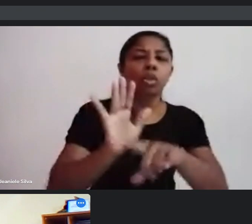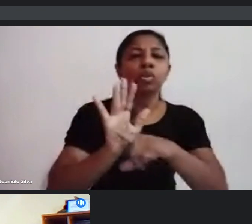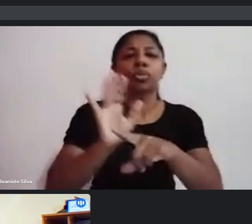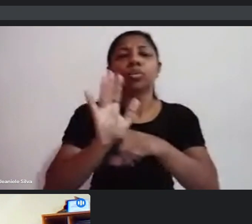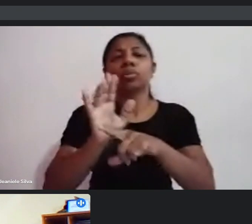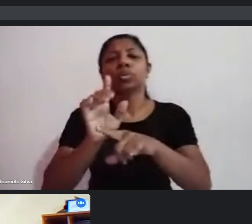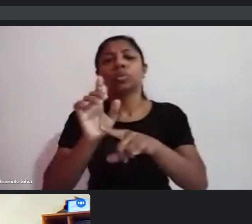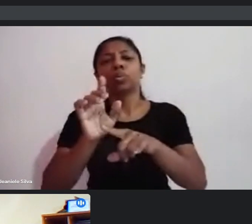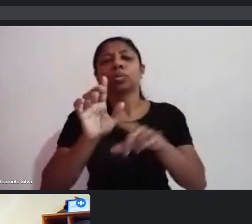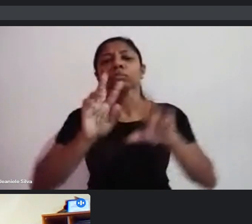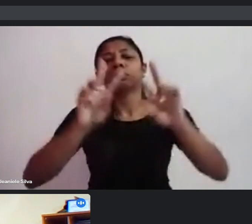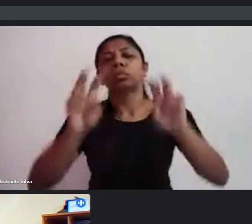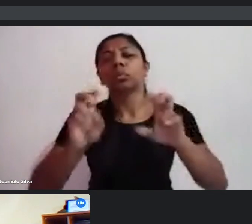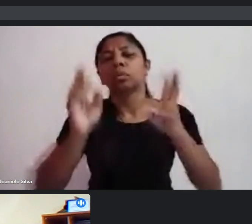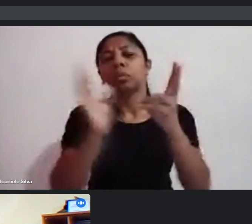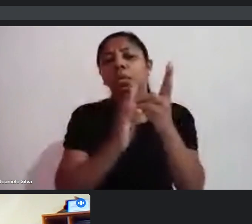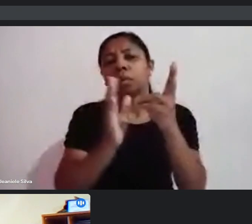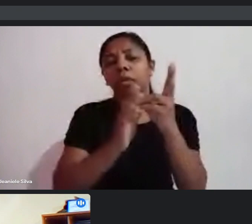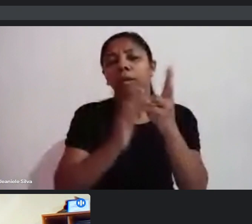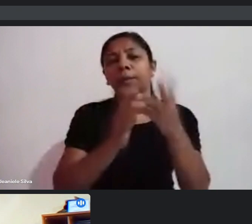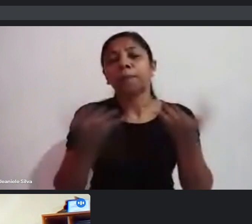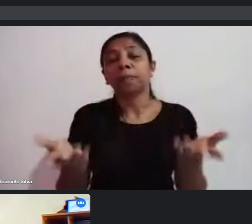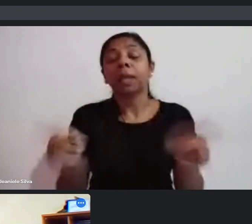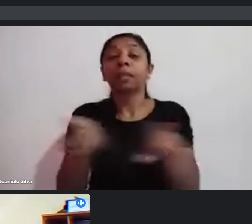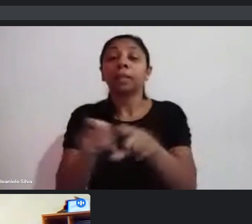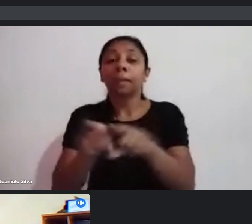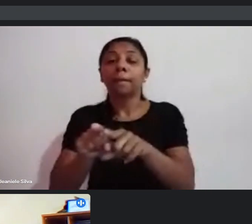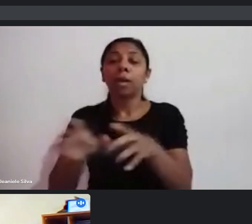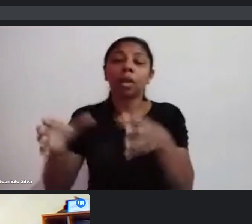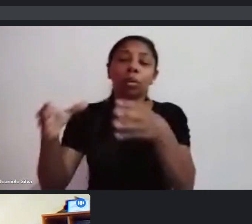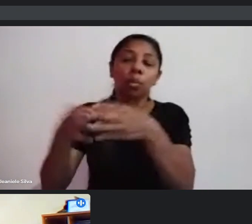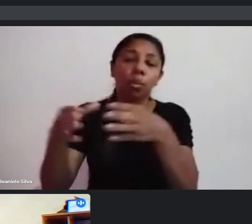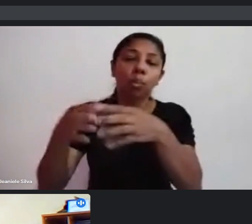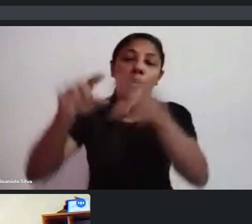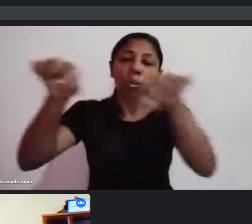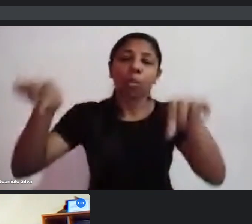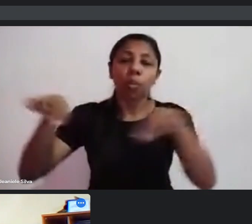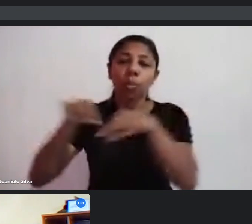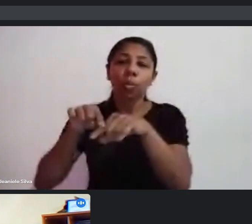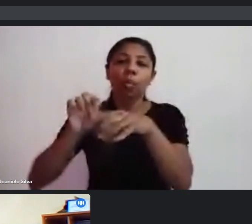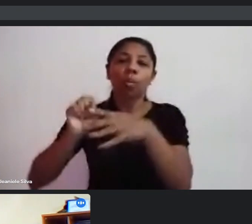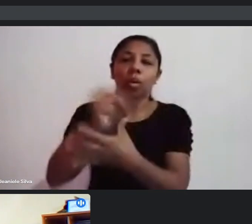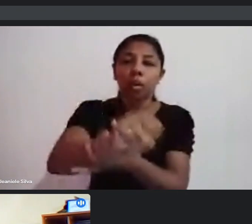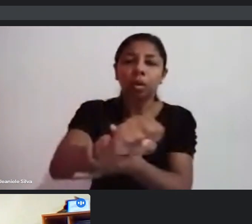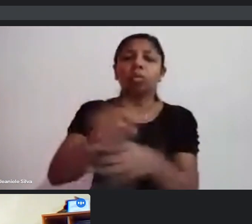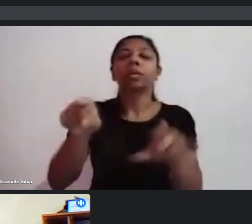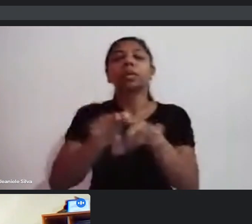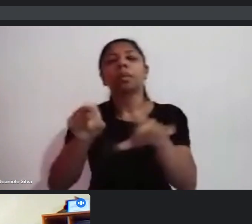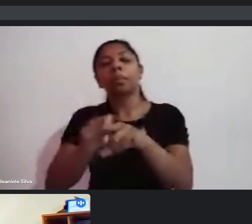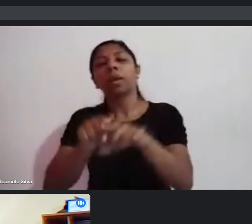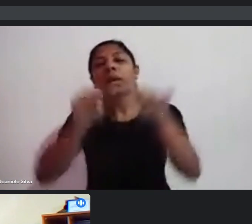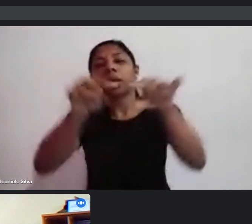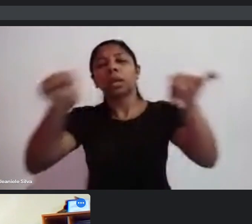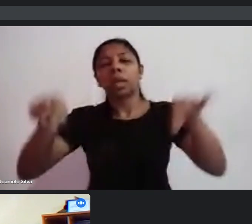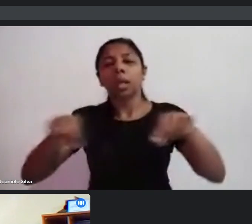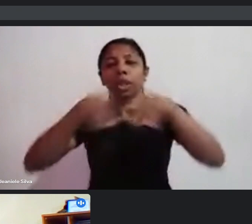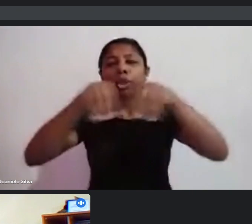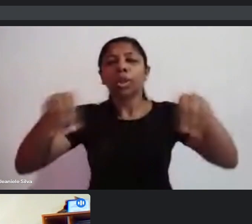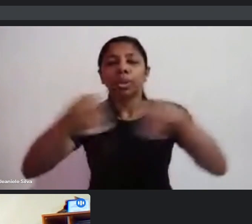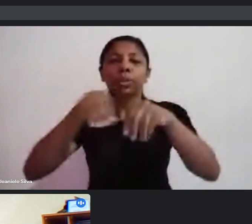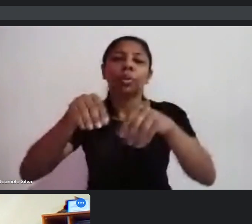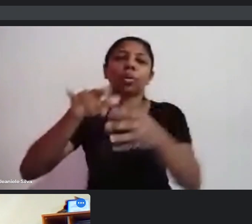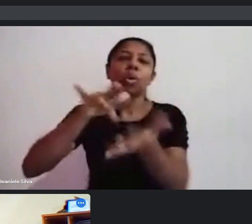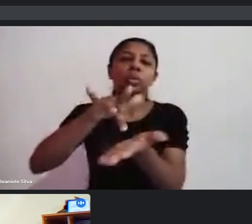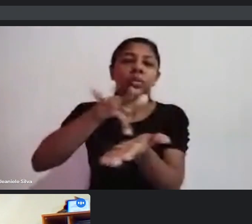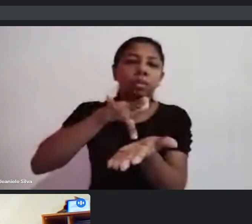não-aldeados, assim como os assentamentos filombolas, os territórios ciganos, então, a gente está nesse diálogo permanente, a secretária